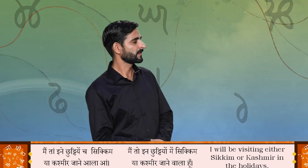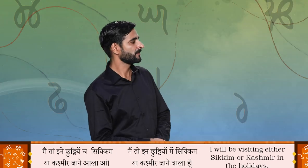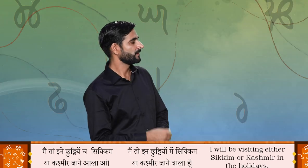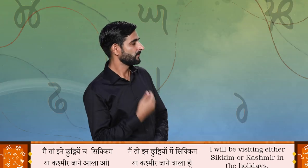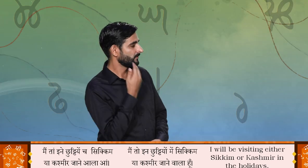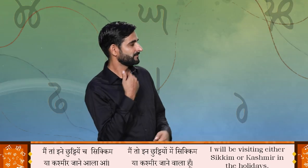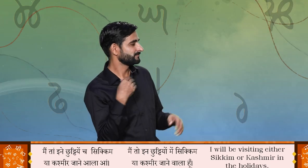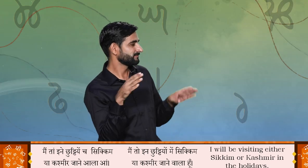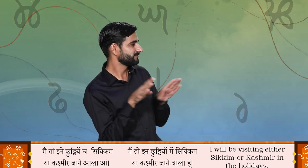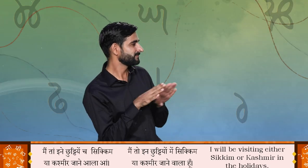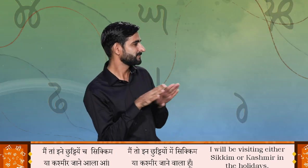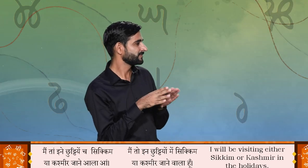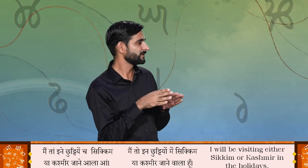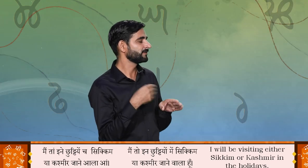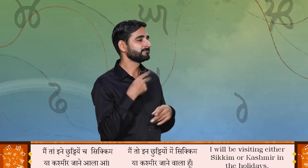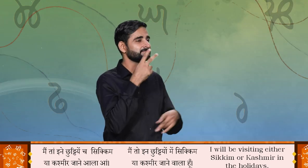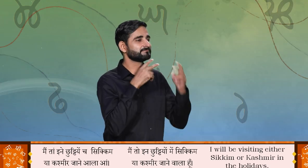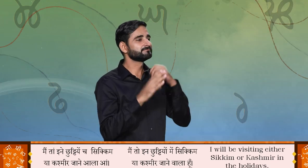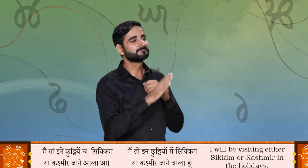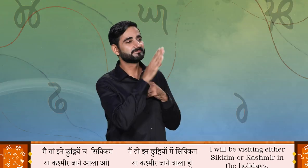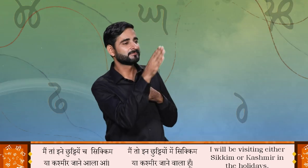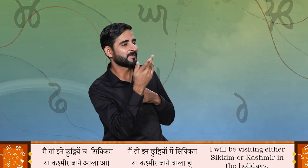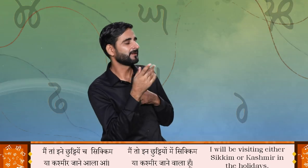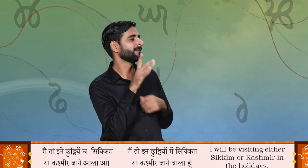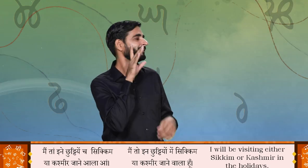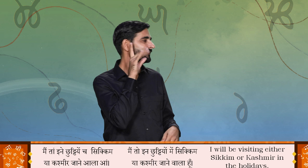मैं ता इने छुटियां च सिक्कम या कश्मीर जाने आला